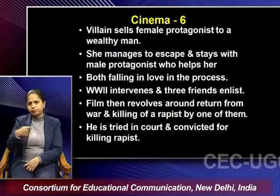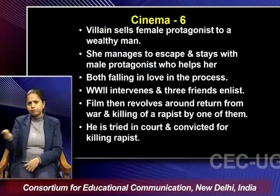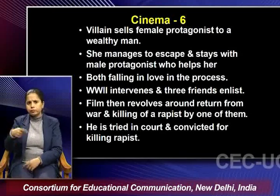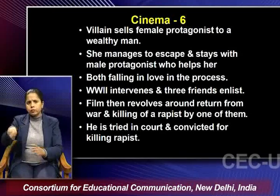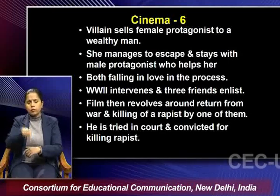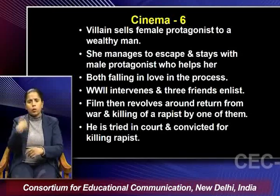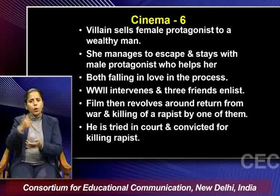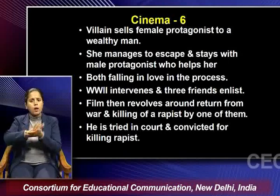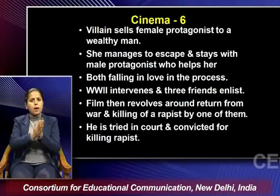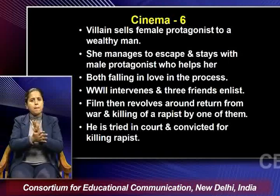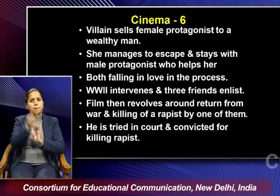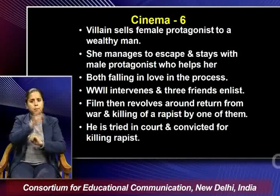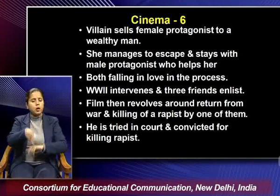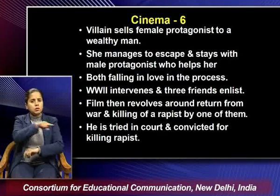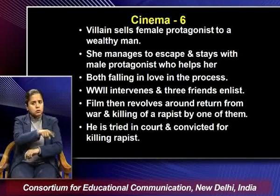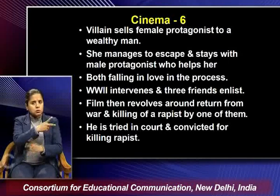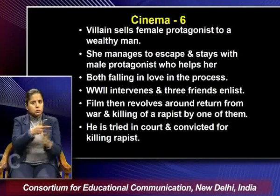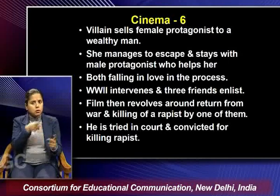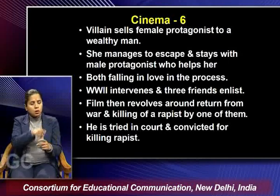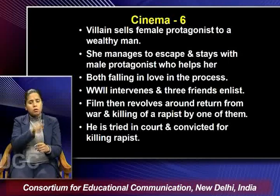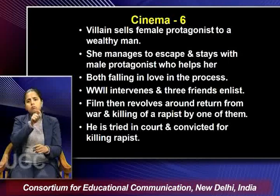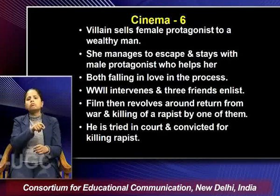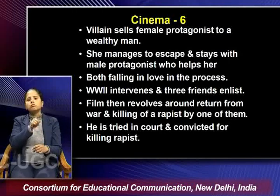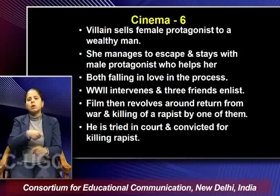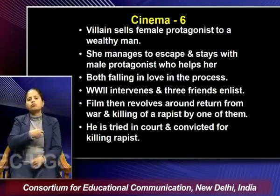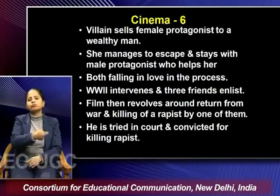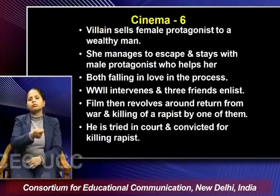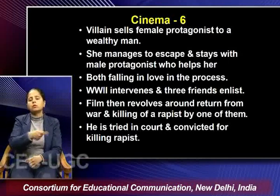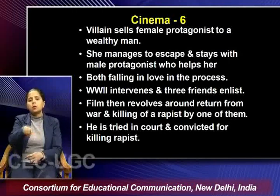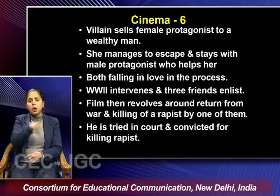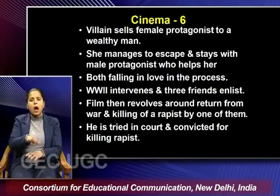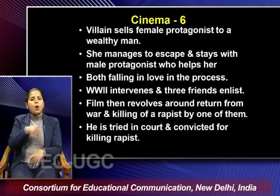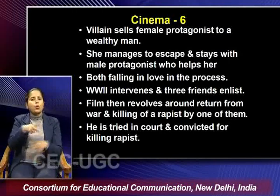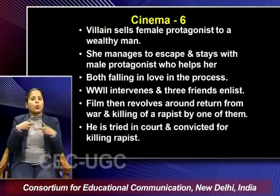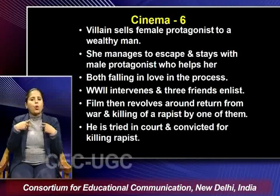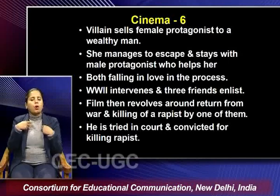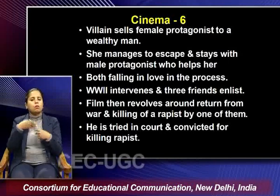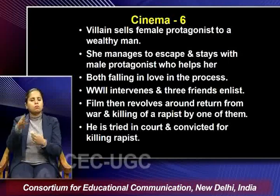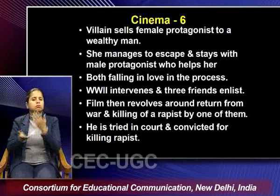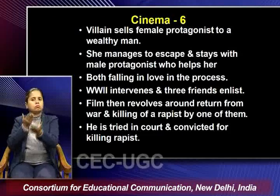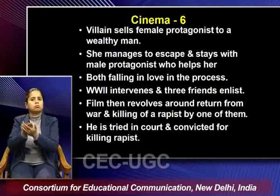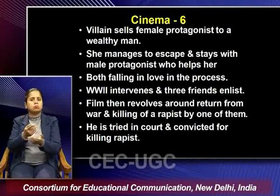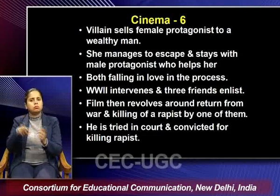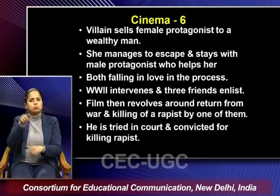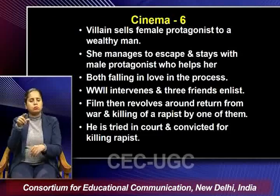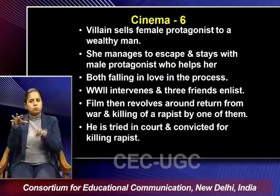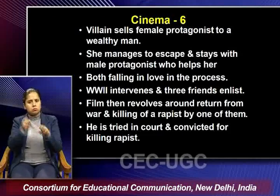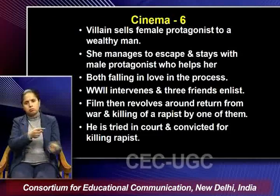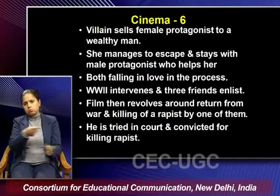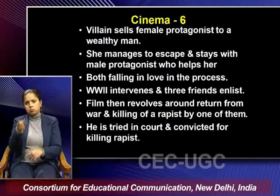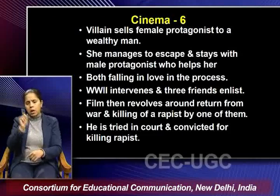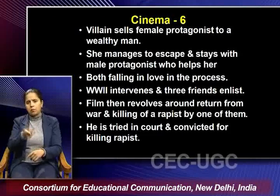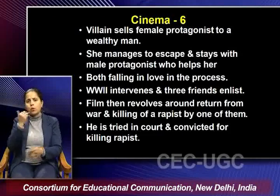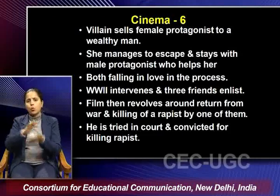rapist by one of them and then how he is tried in the court and is being convicted for killing the